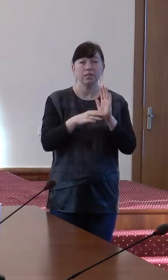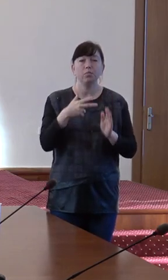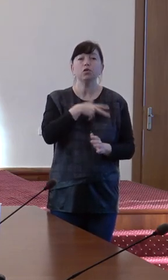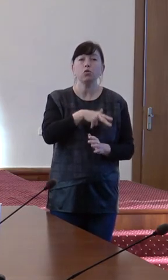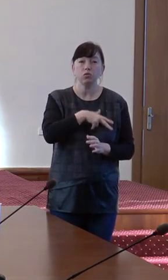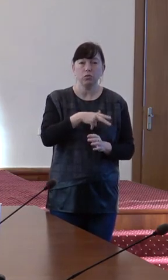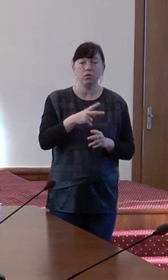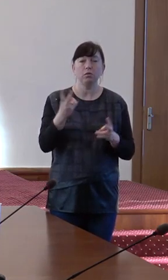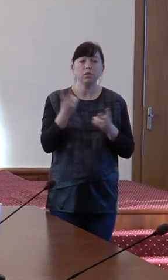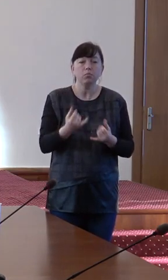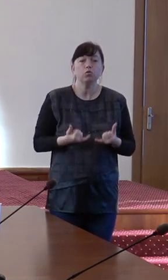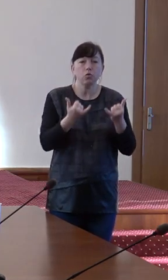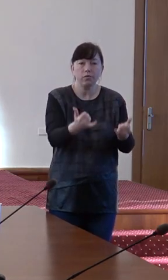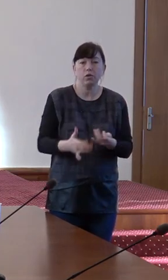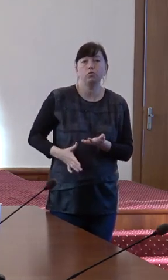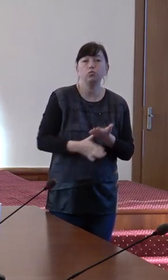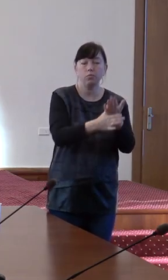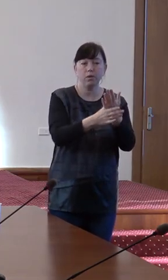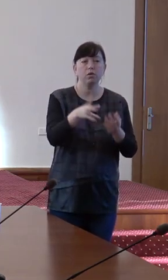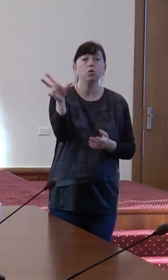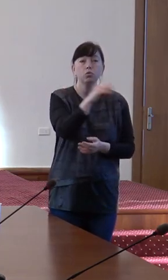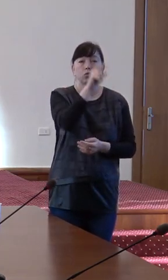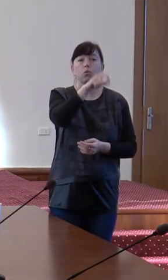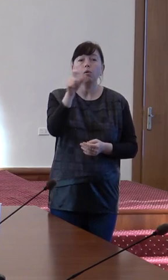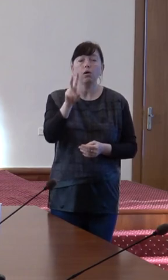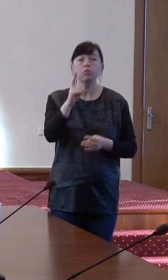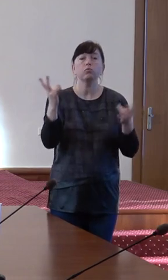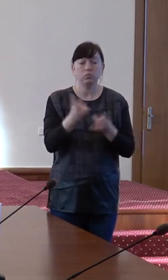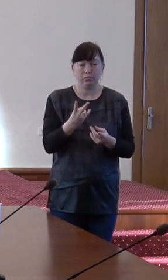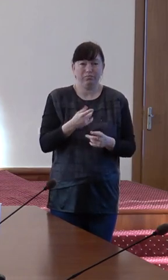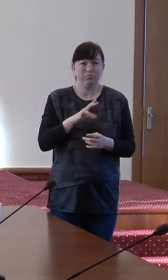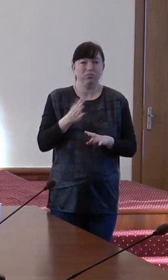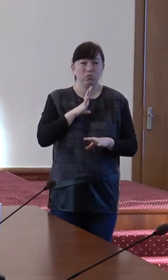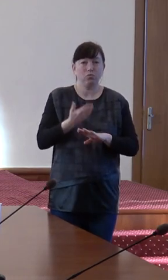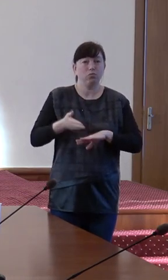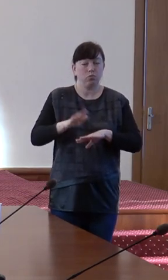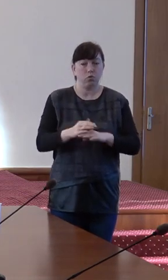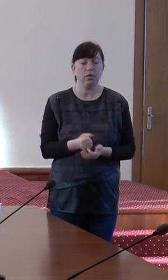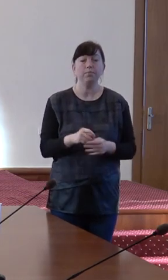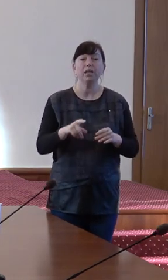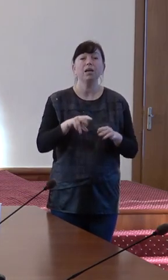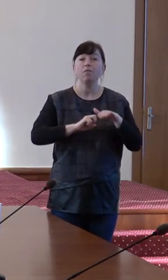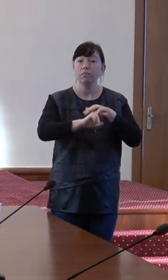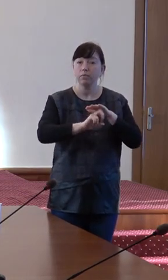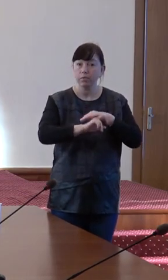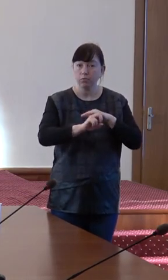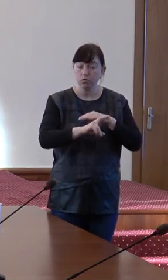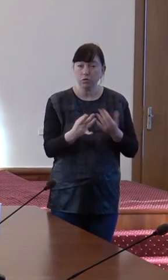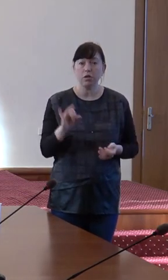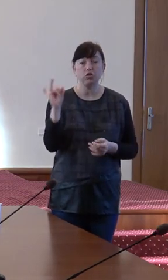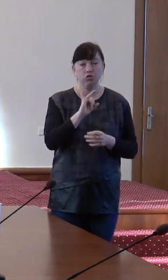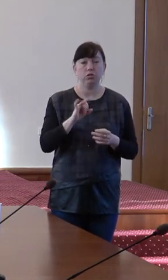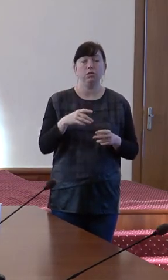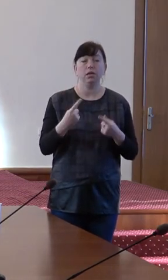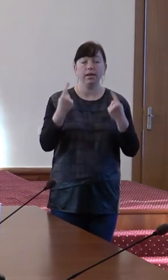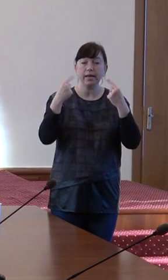a trebuit să ofere suport beneficiarilor într-un context foarte dificil, criza refugiaților și criza